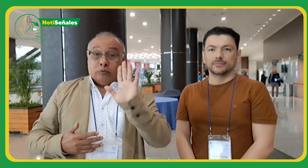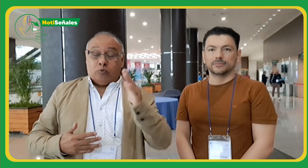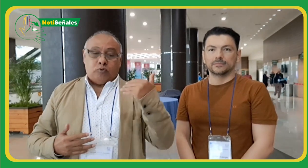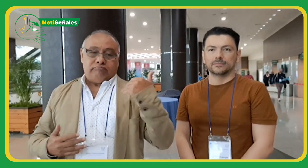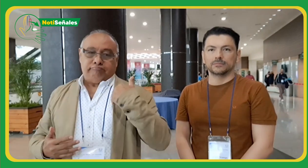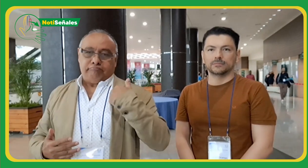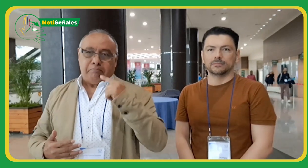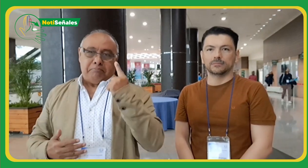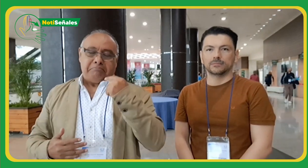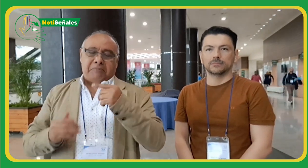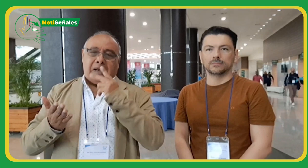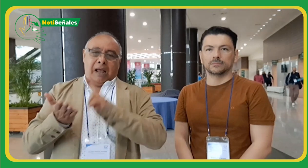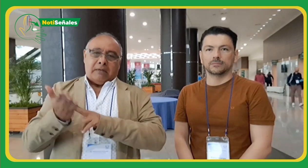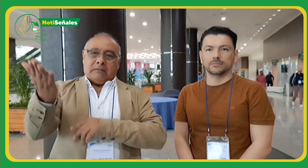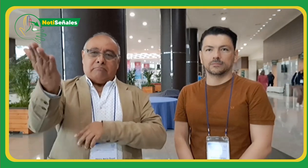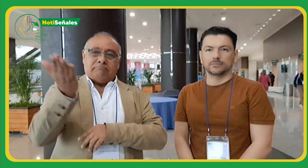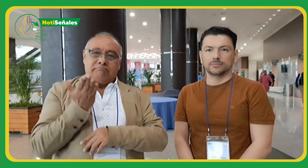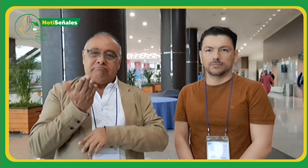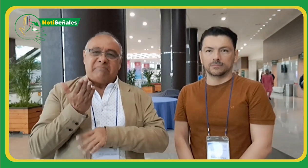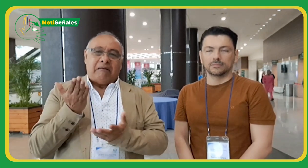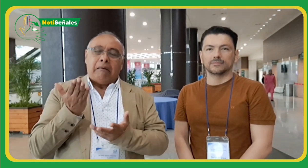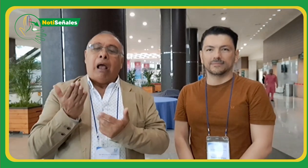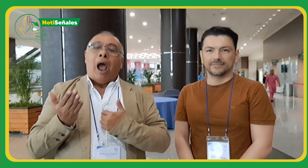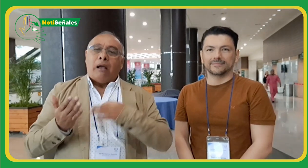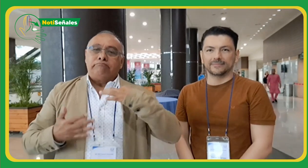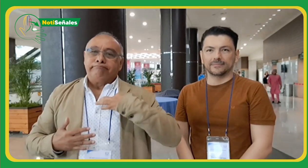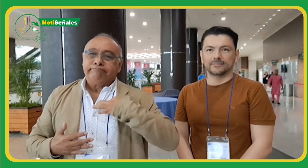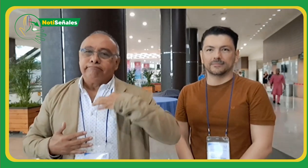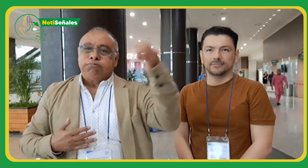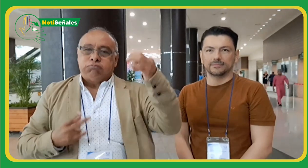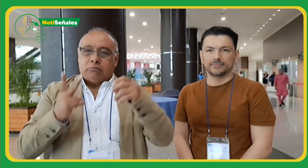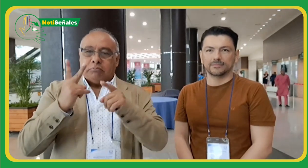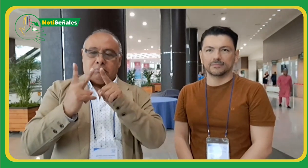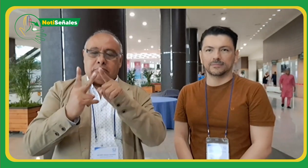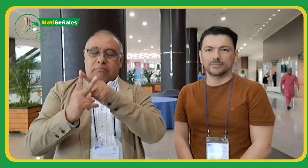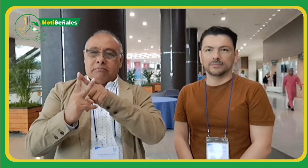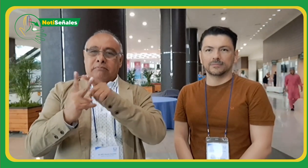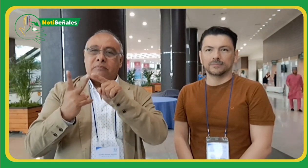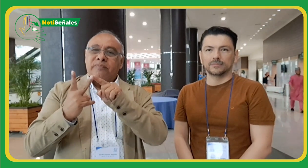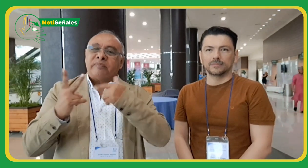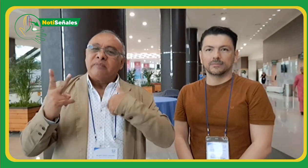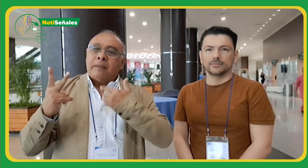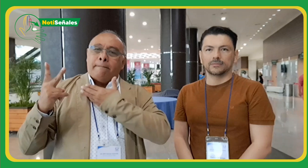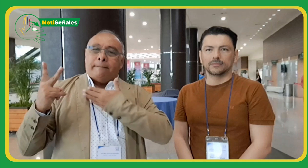seleccionándome para realizar dos acciones puntuales. En primer lugar, desempeñarme como presidente de la Comisión